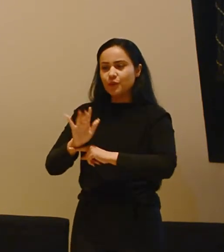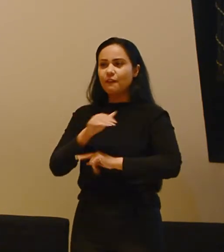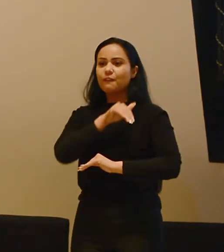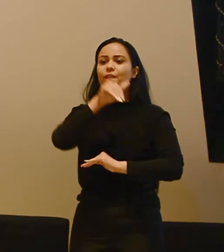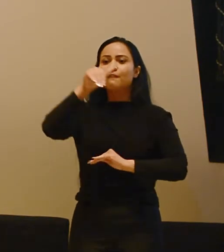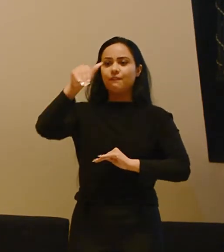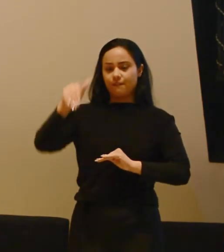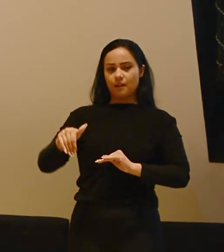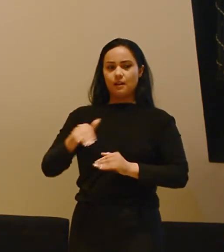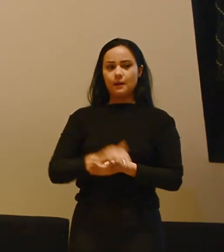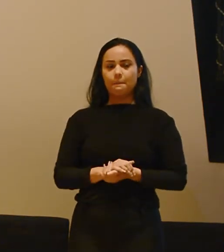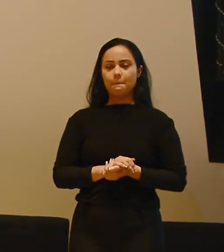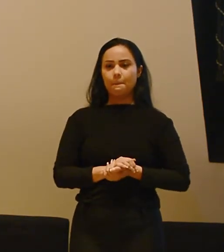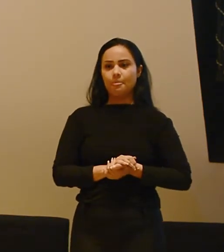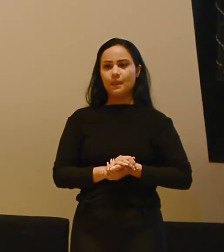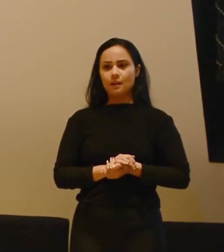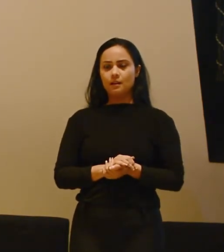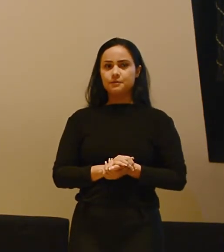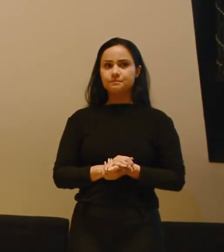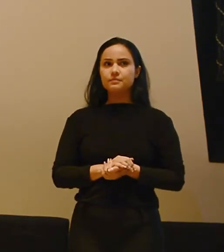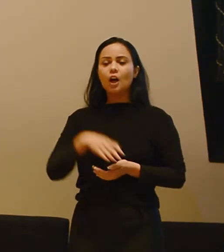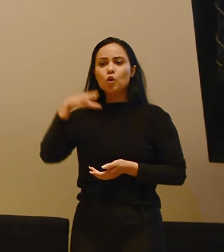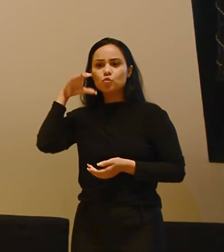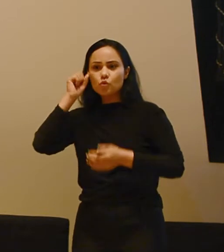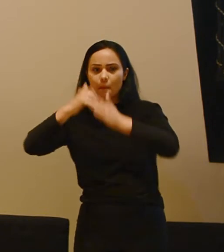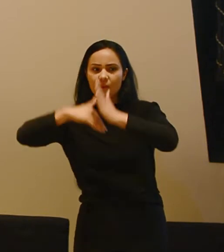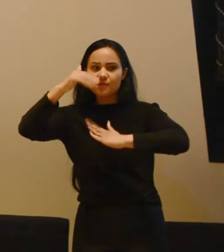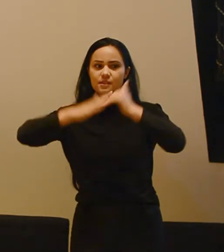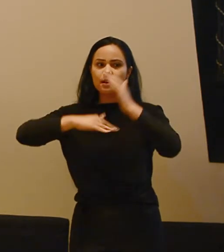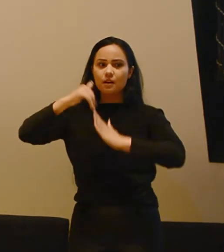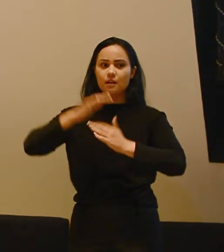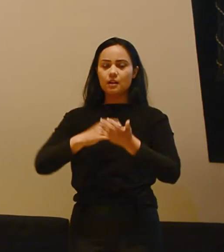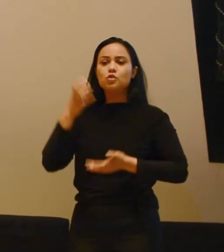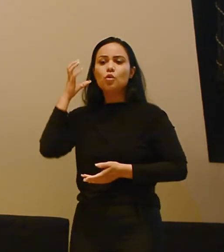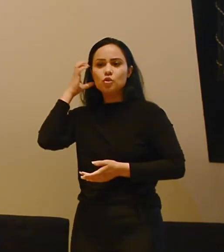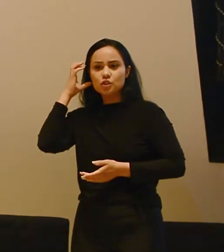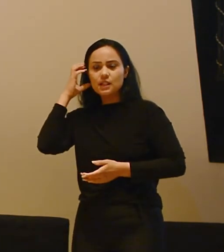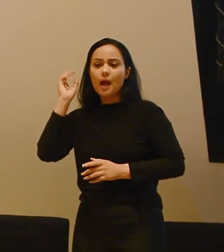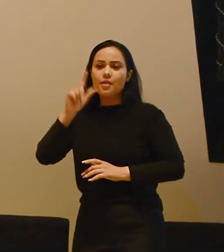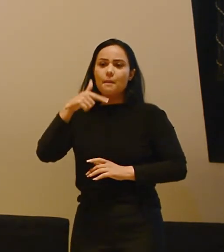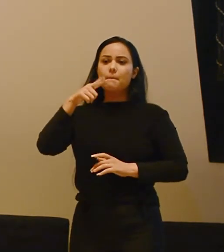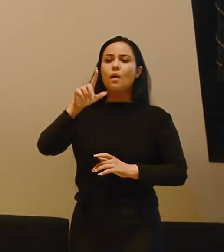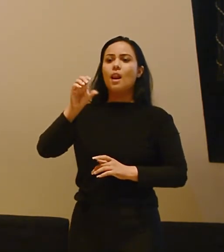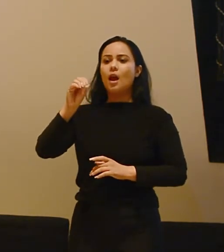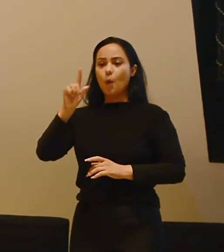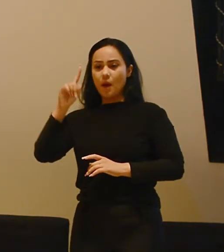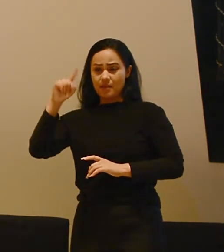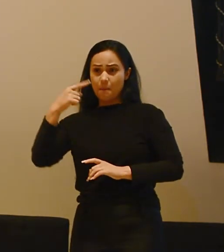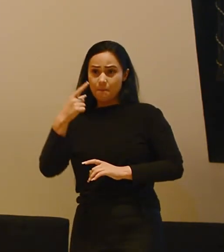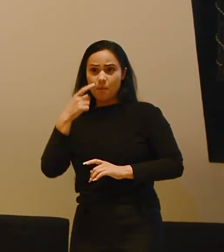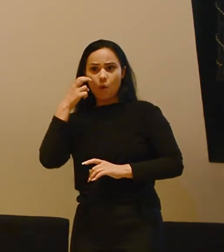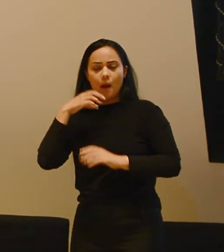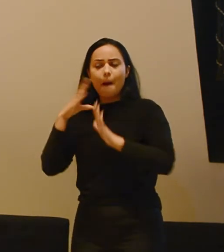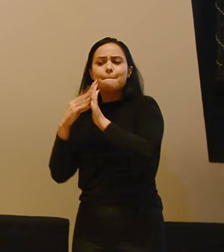audiologista, ele faz o exame auditivo. Depois o Léo vai tirar o molde para